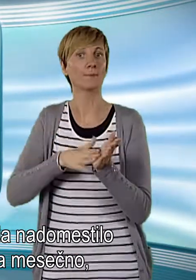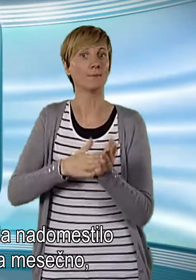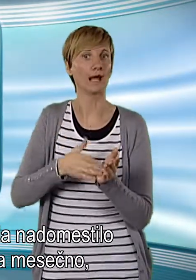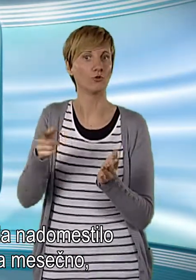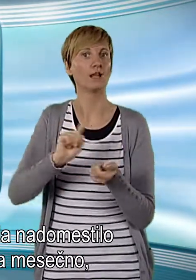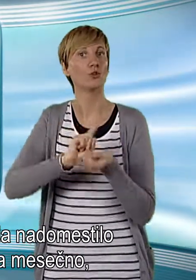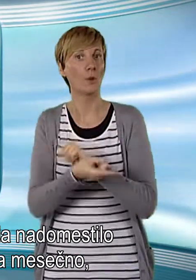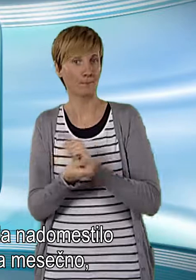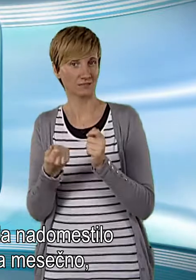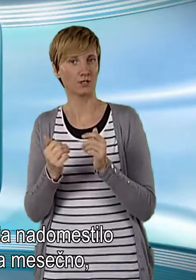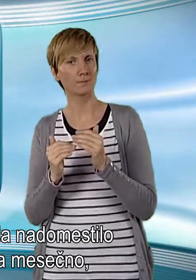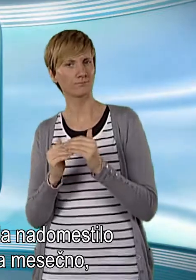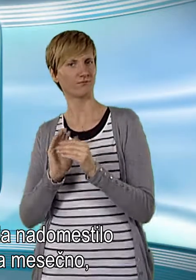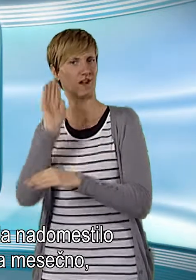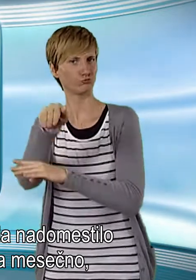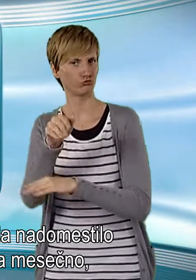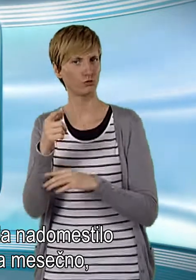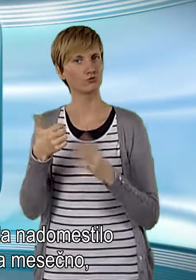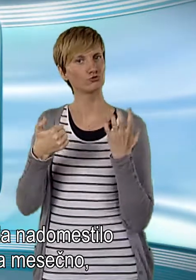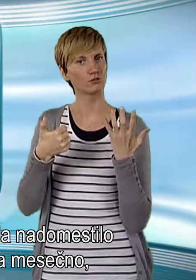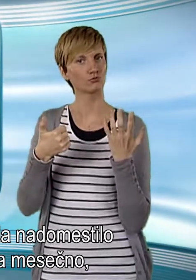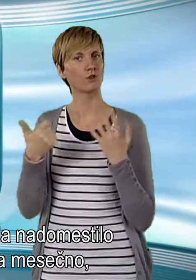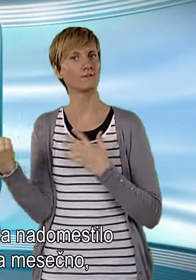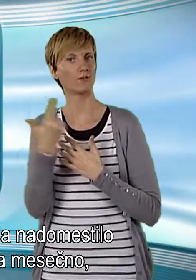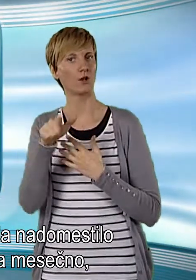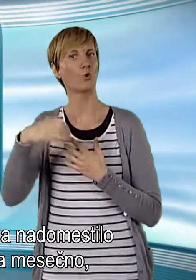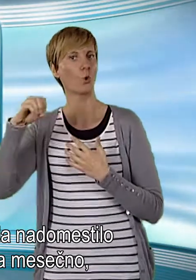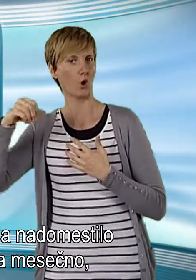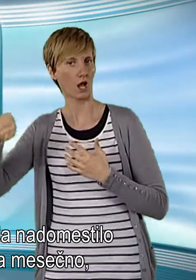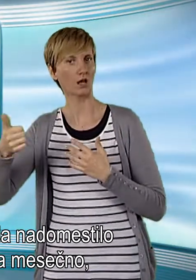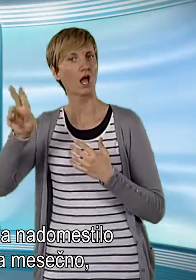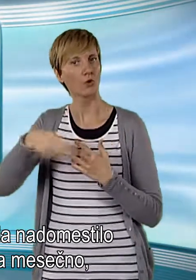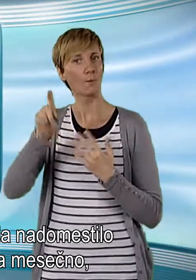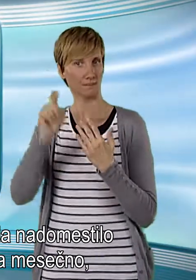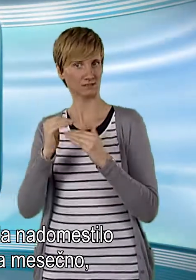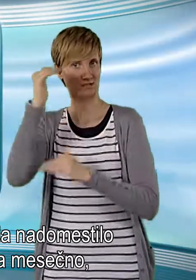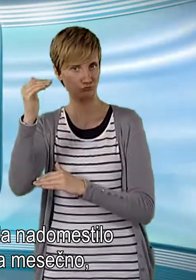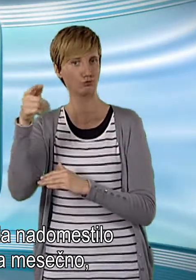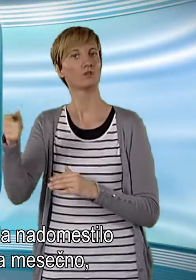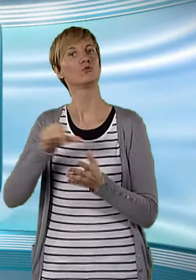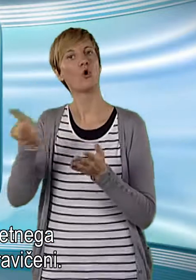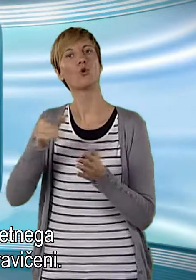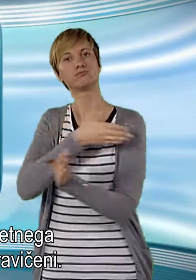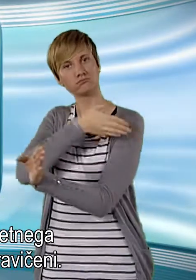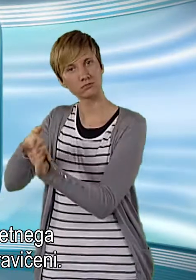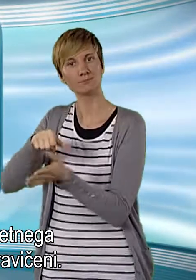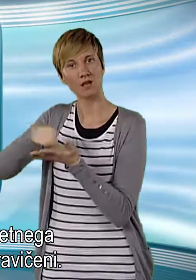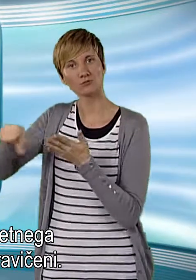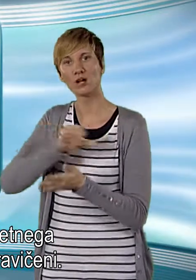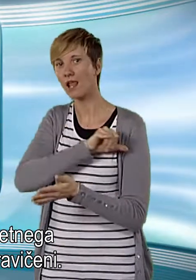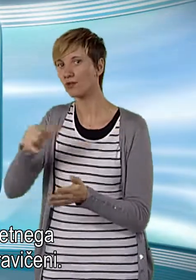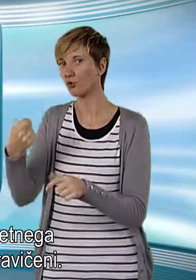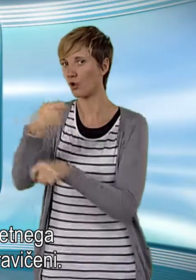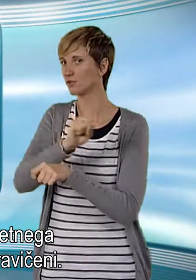nadomestilo presega 622,01 evra mesečno, pa do izplačila letnega dodatka niso upravičeni.